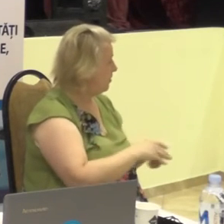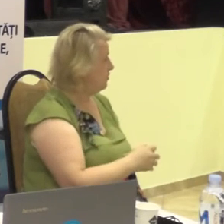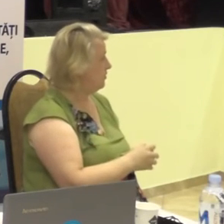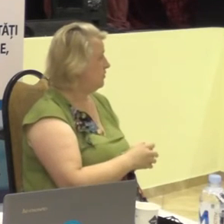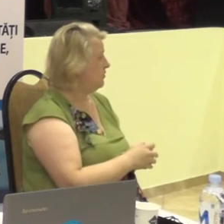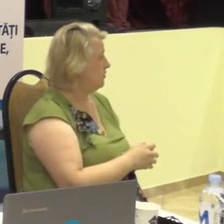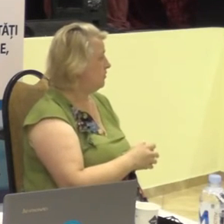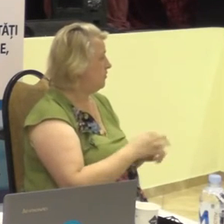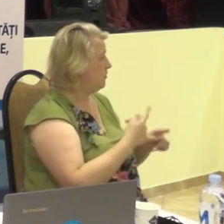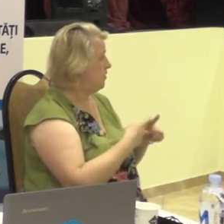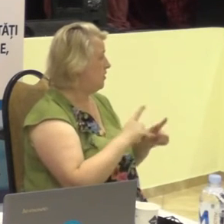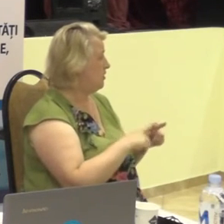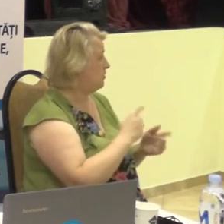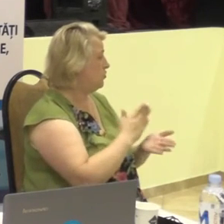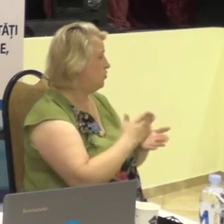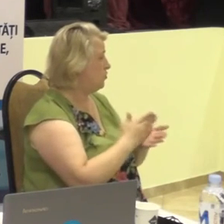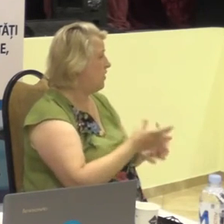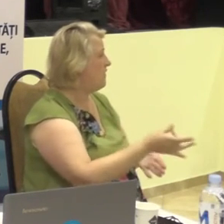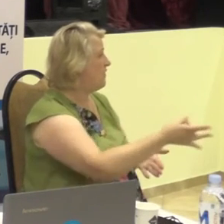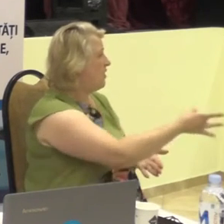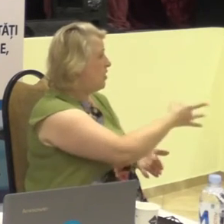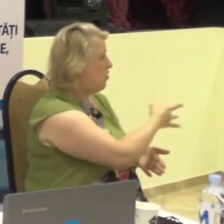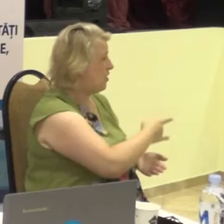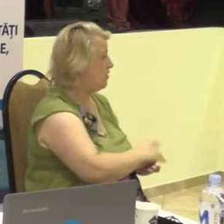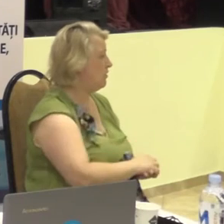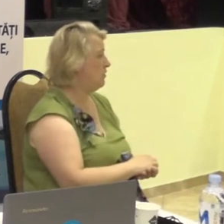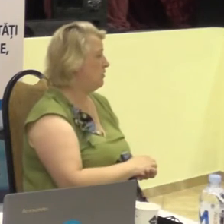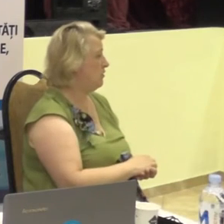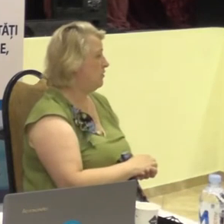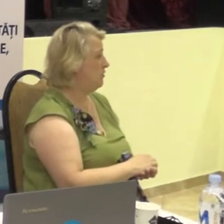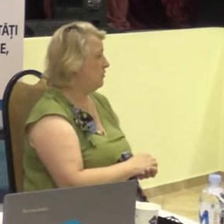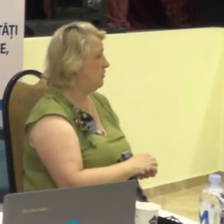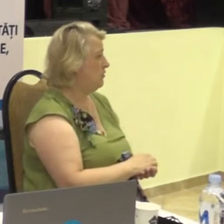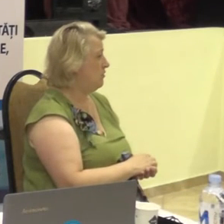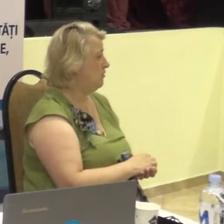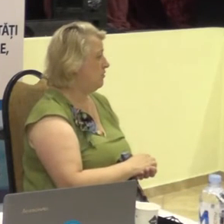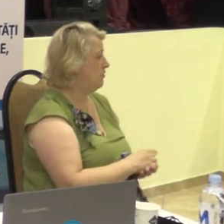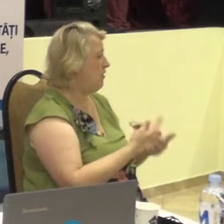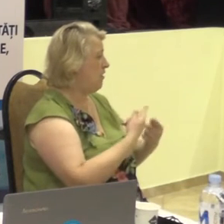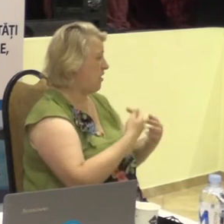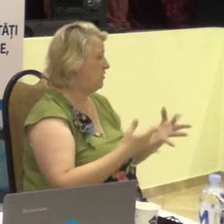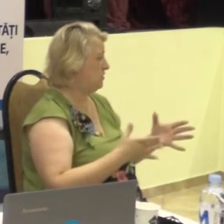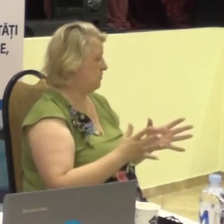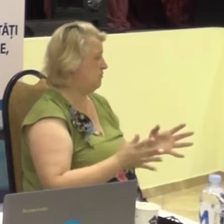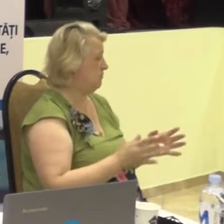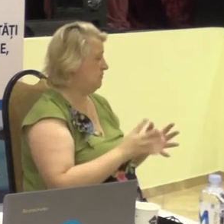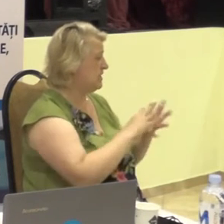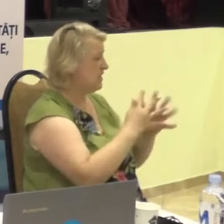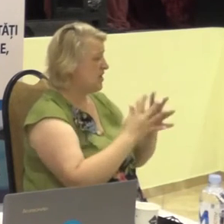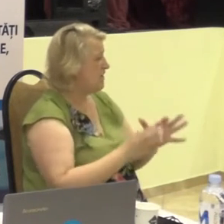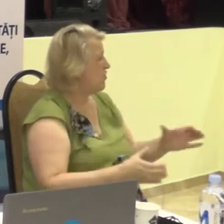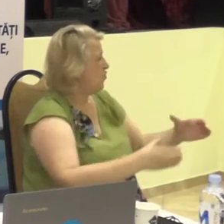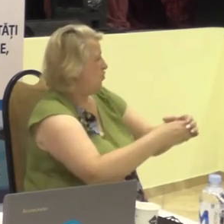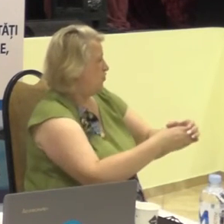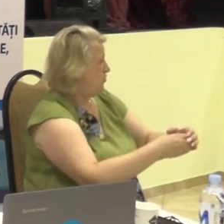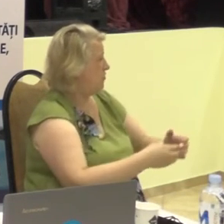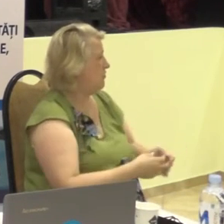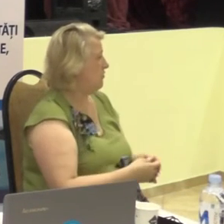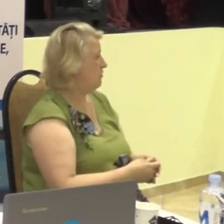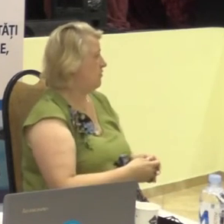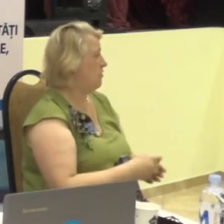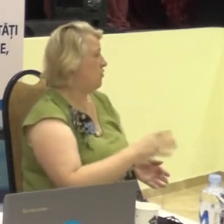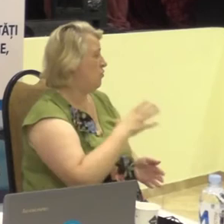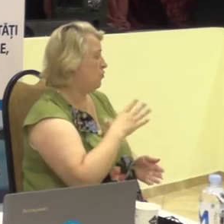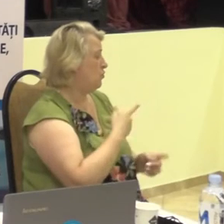care sunt pe raioane, pe comunități, ar fi o privilegie